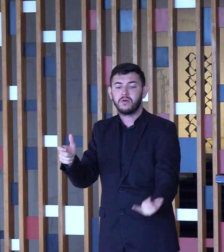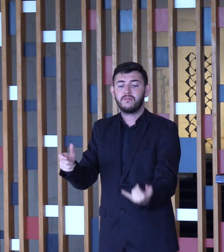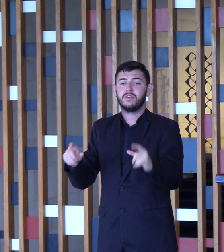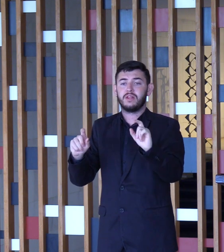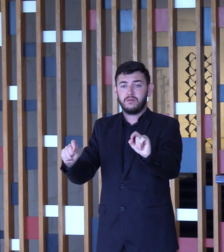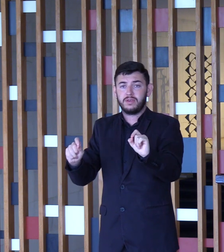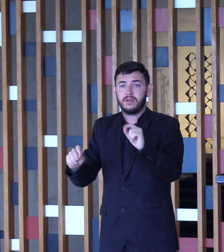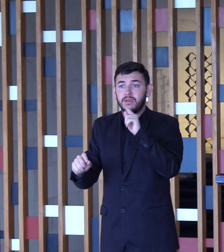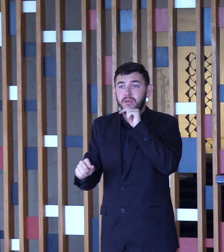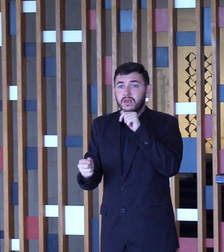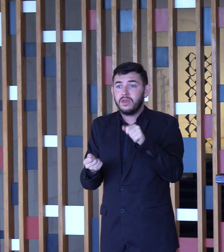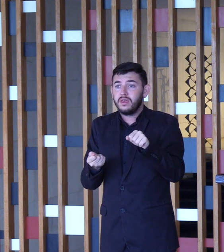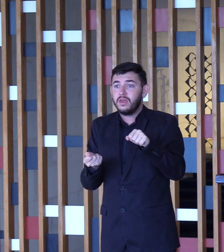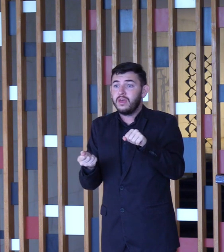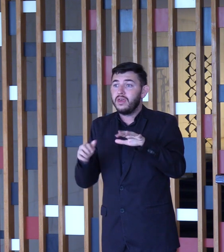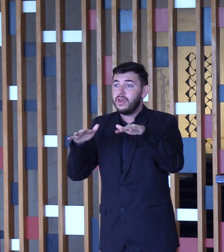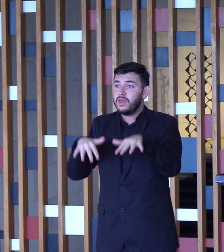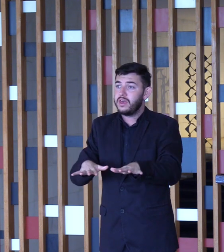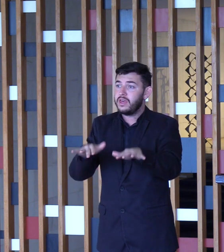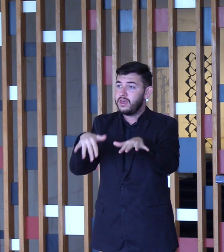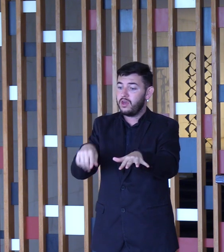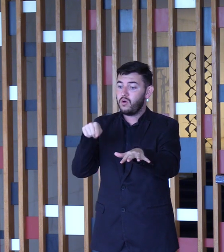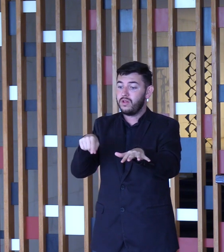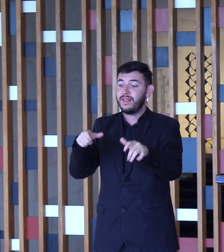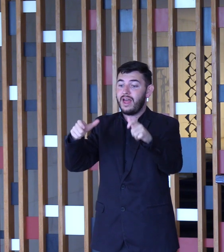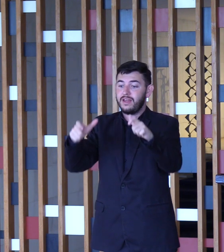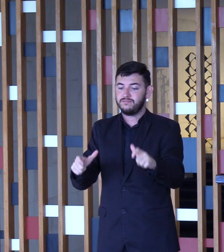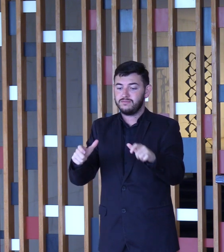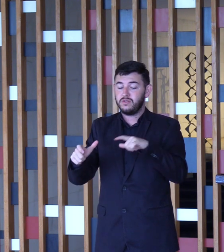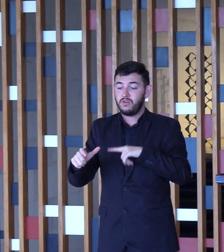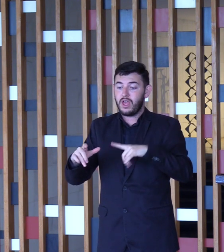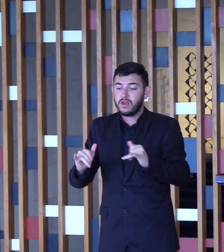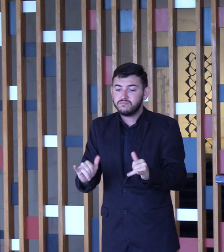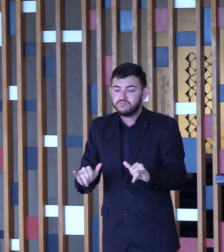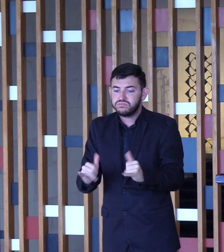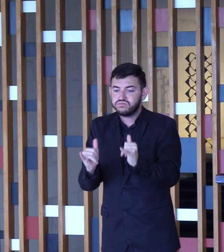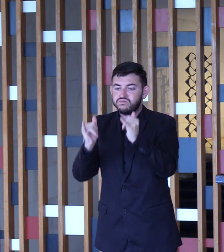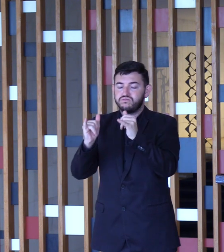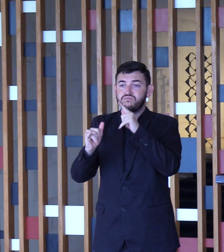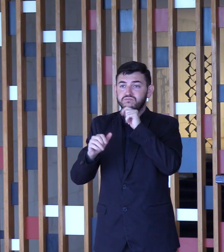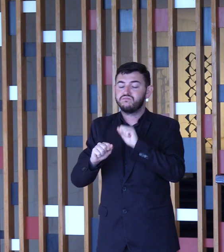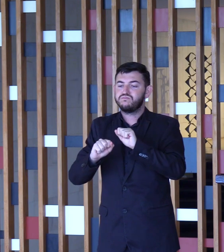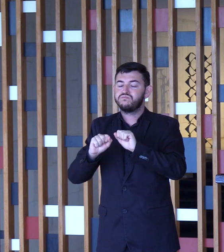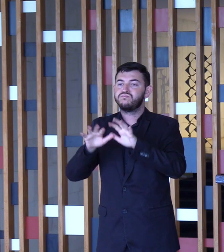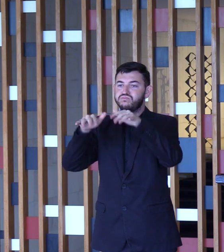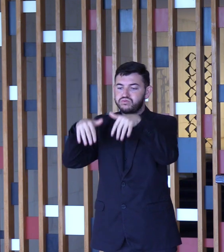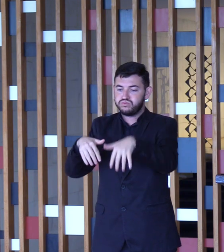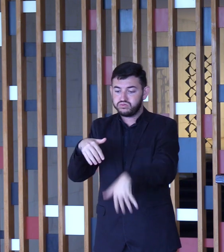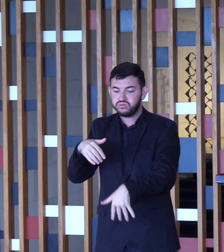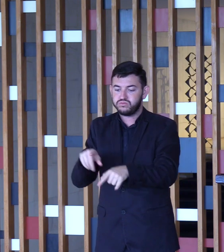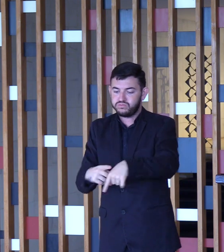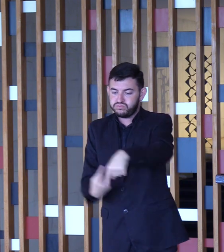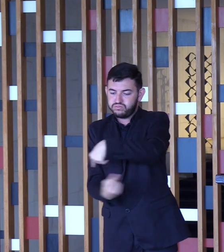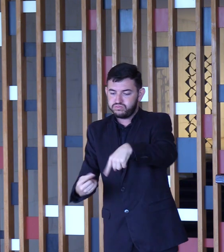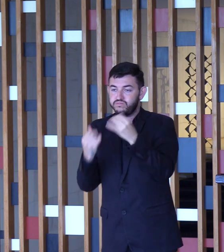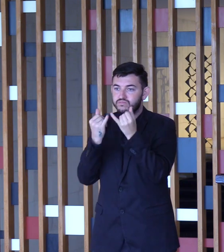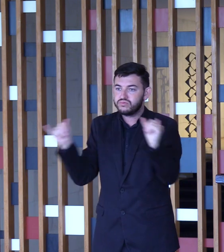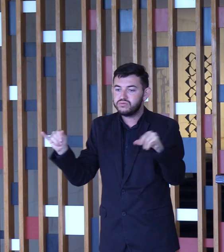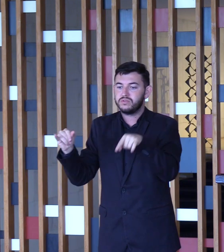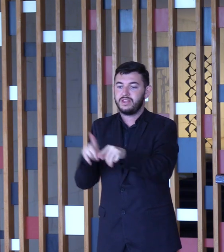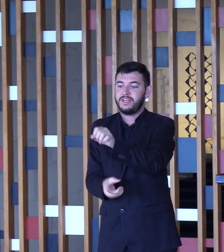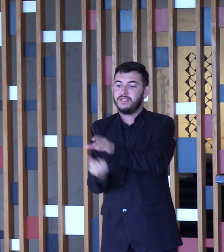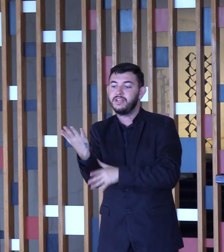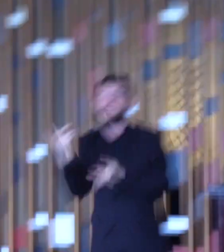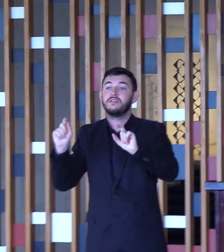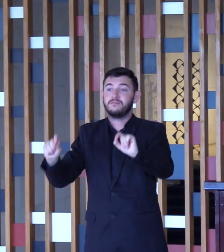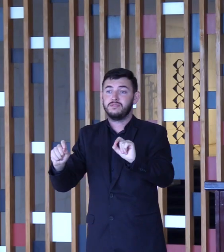Rio Paraná e culminou com a assinatura do Tratado de Itaipu, o ato oficial criador dessa entidade